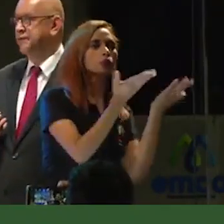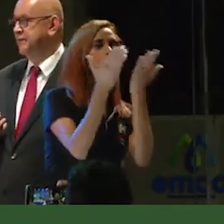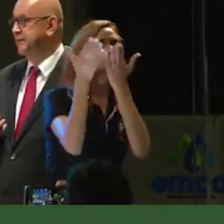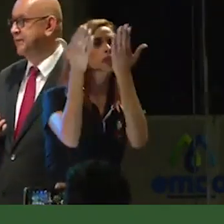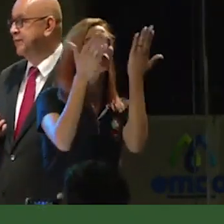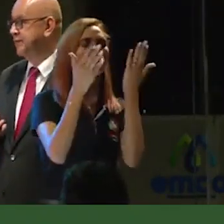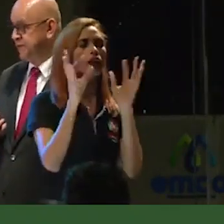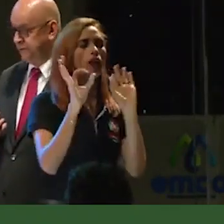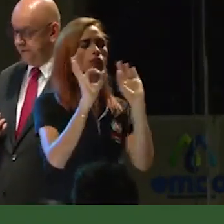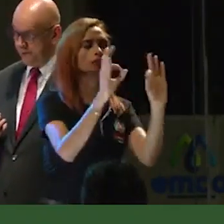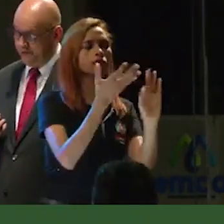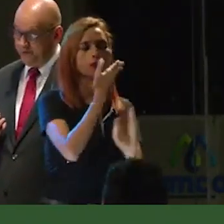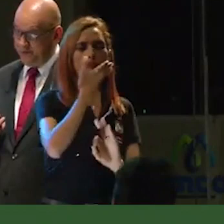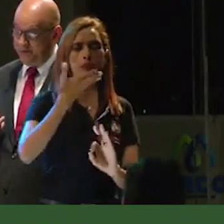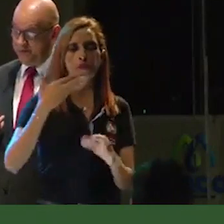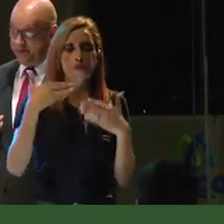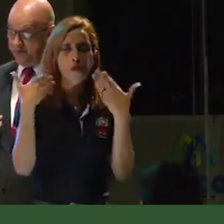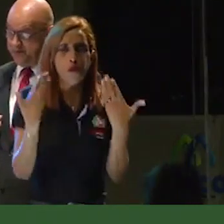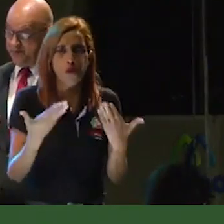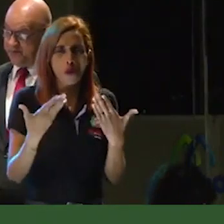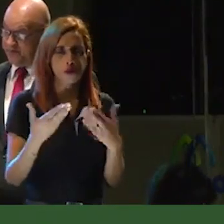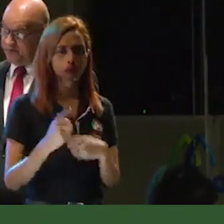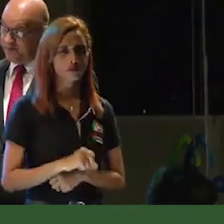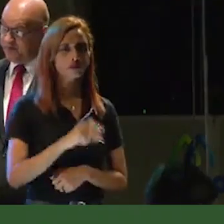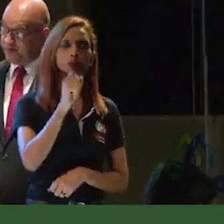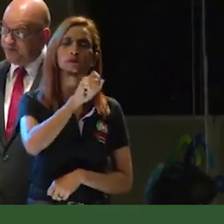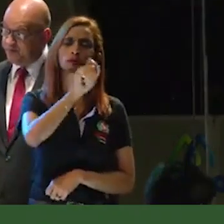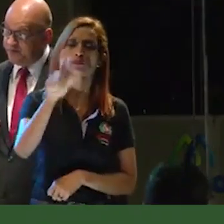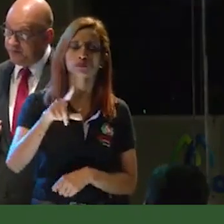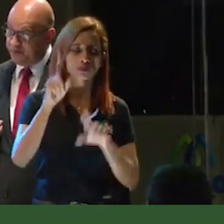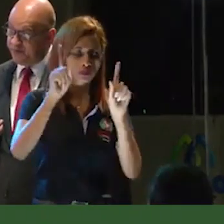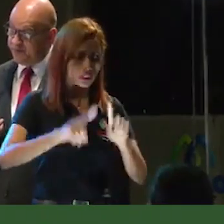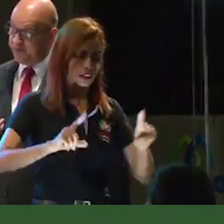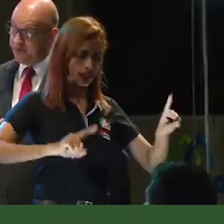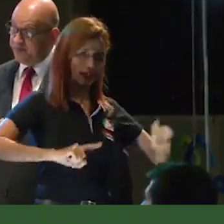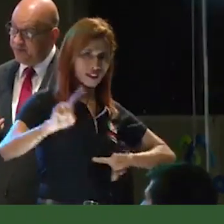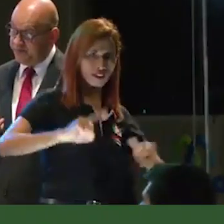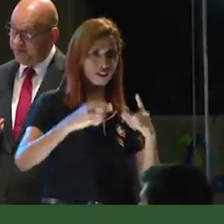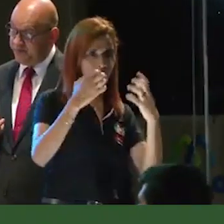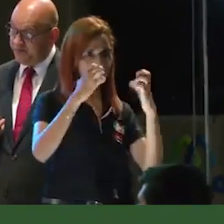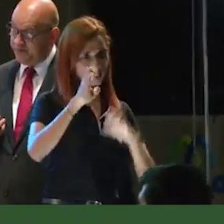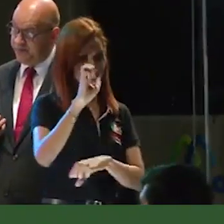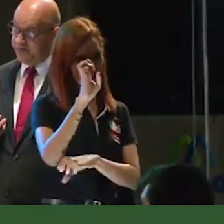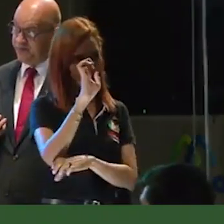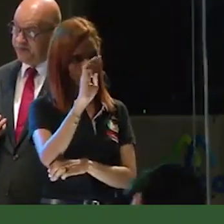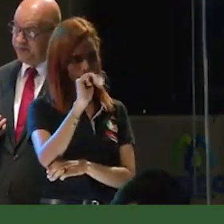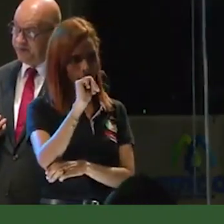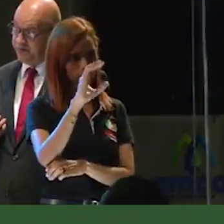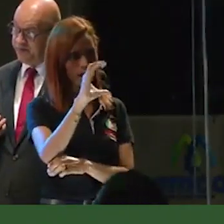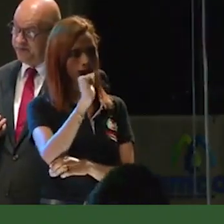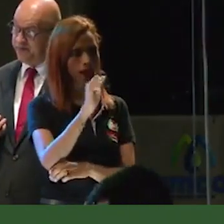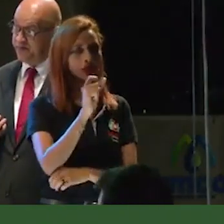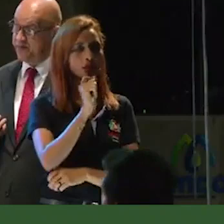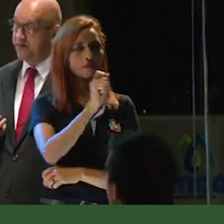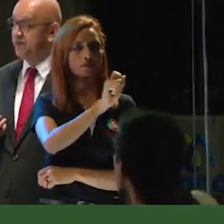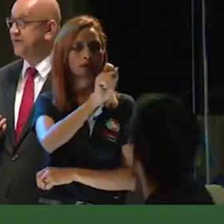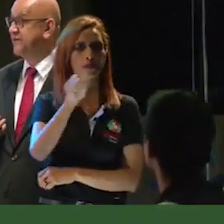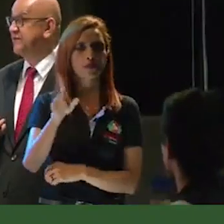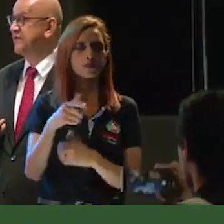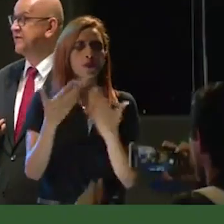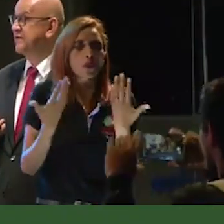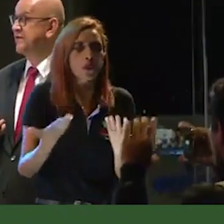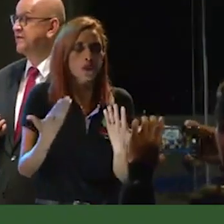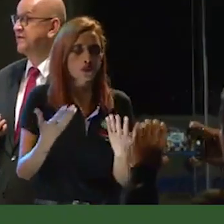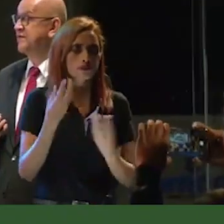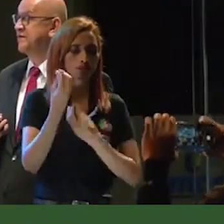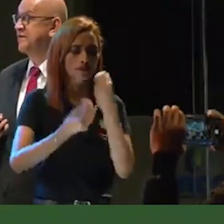Calarca. Ver como ya el gerente de empresas municipales de Calarca me acerca y me dice, con multipropósito,